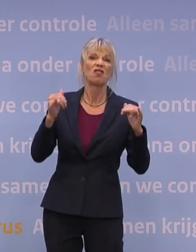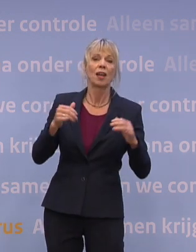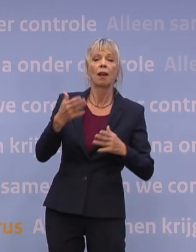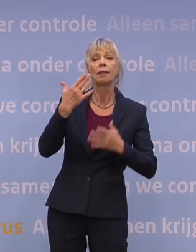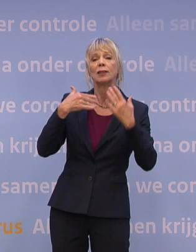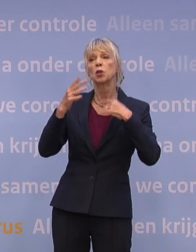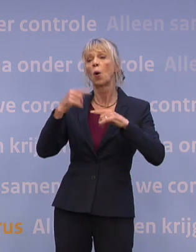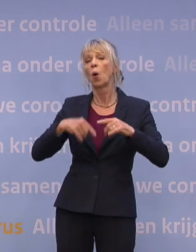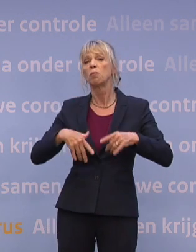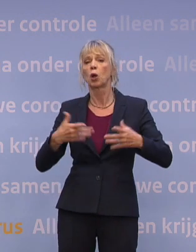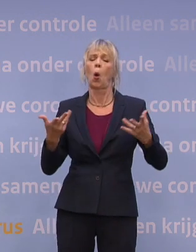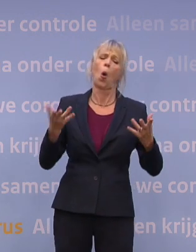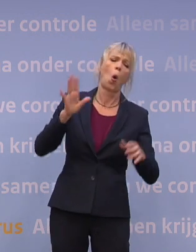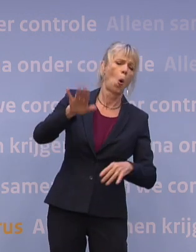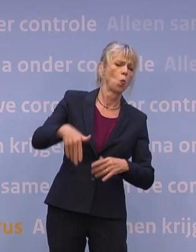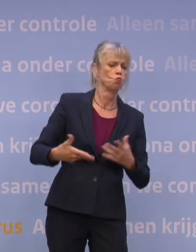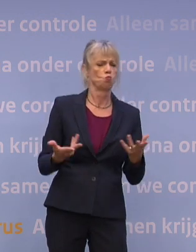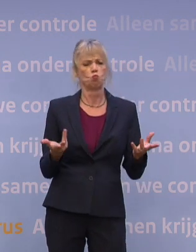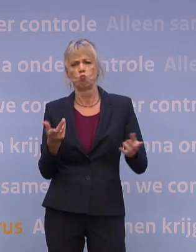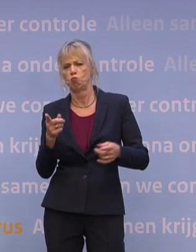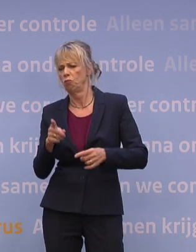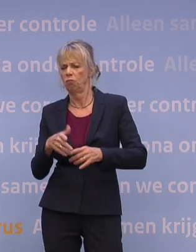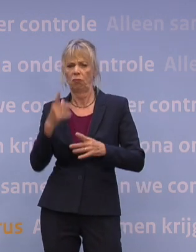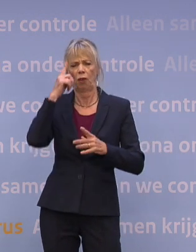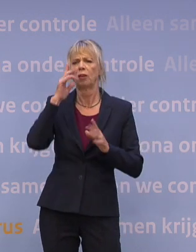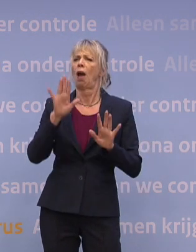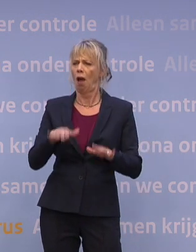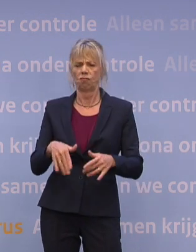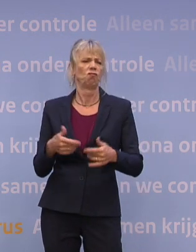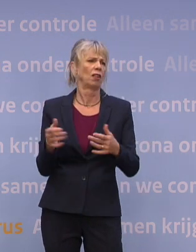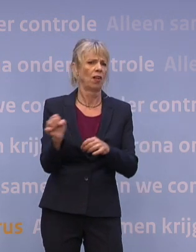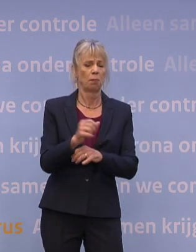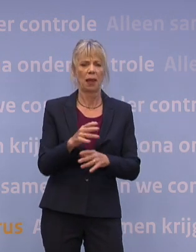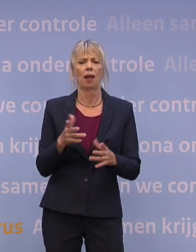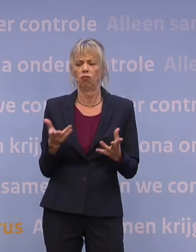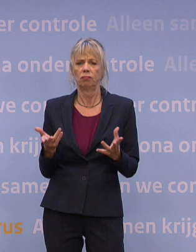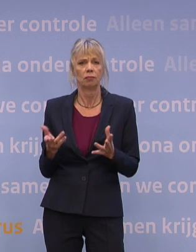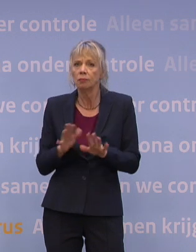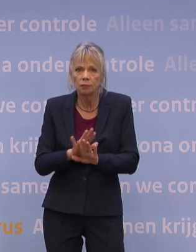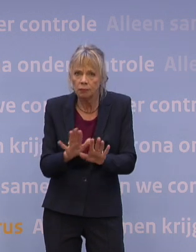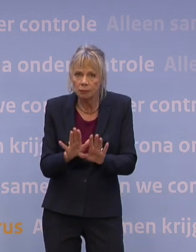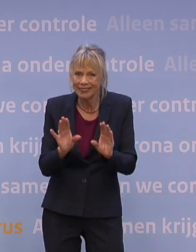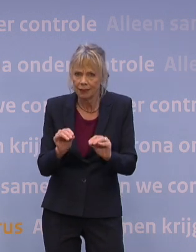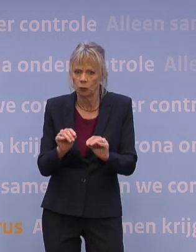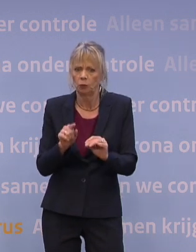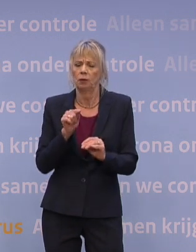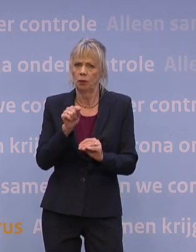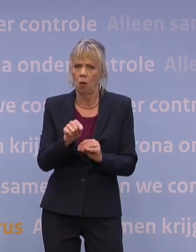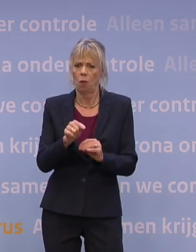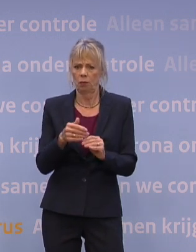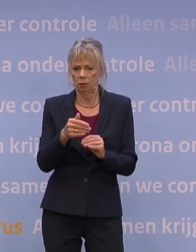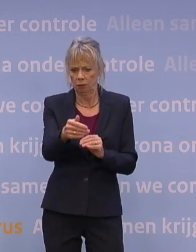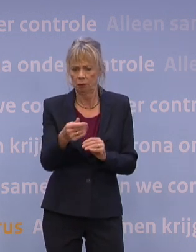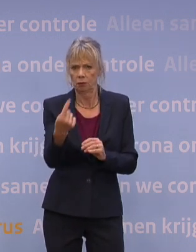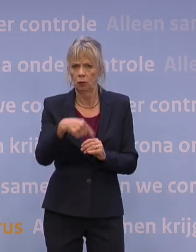teveel hebben gerelativeerd, de ernst ook teveel hebben gerelativeerd. En dat moeten we denk ik niet doen. En ook richting het najaar, ook al zijn we in